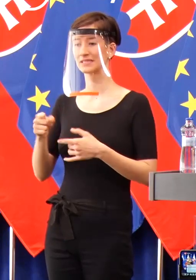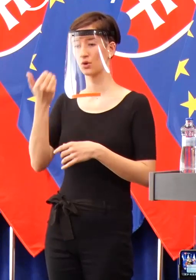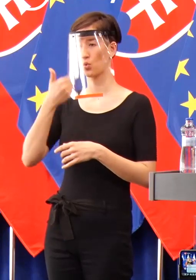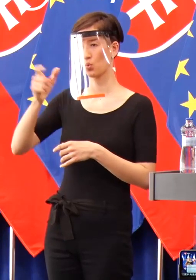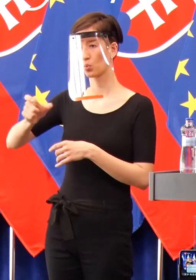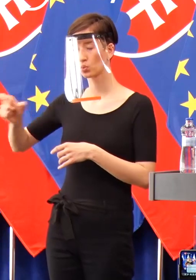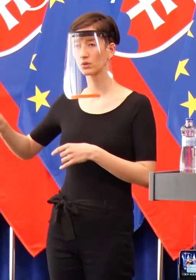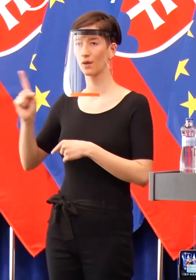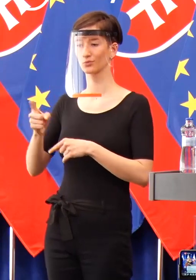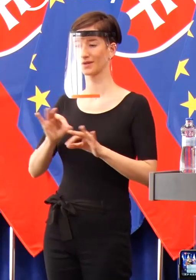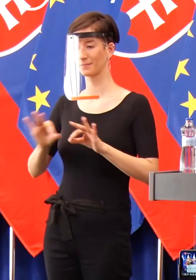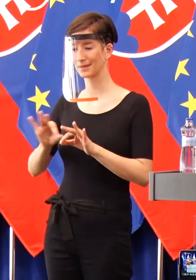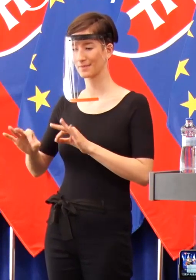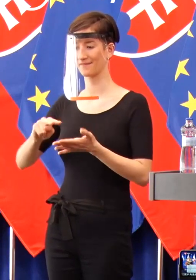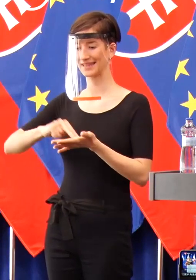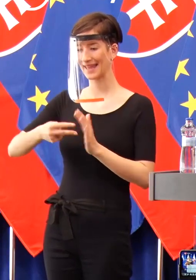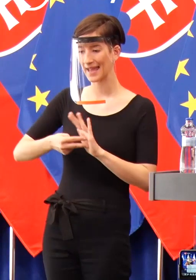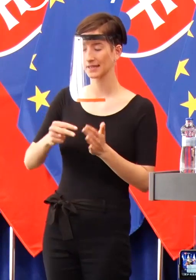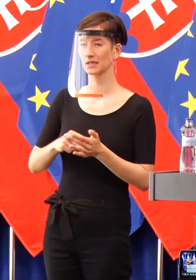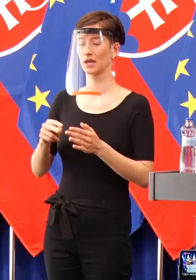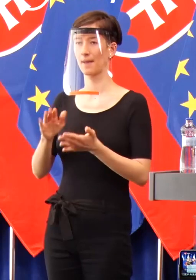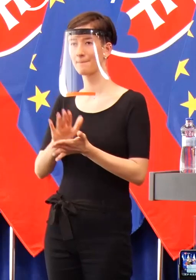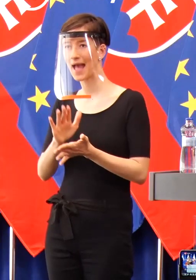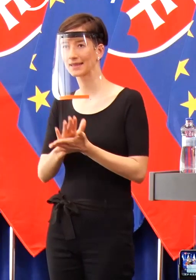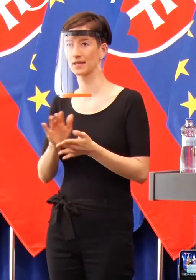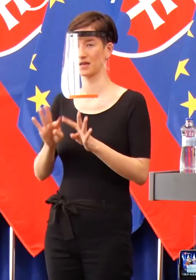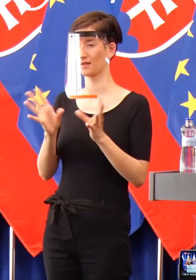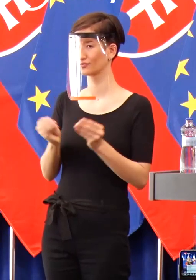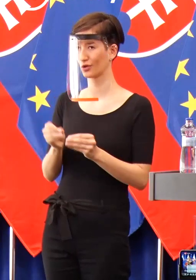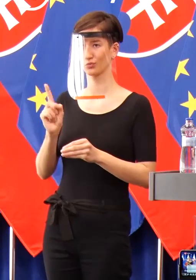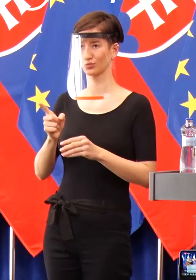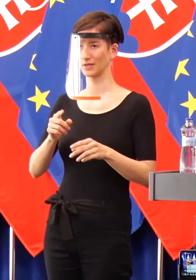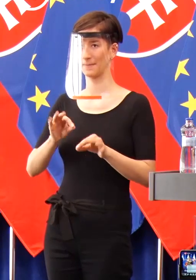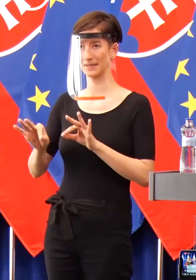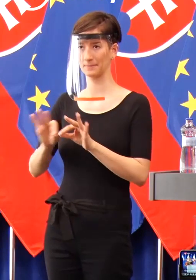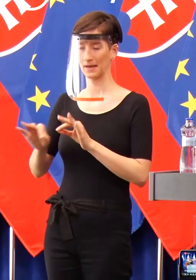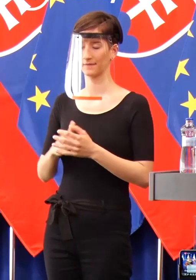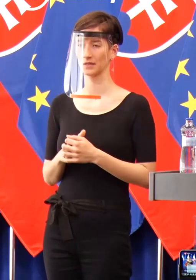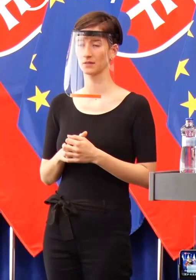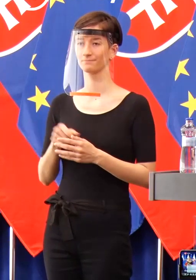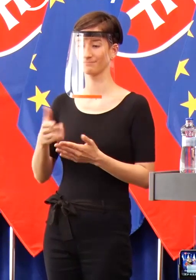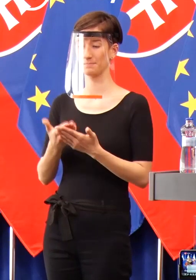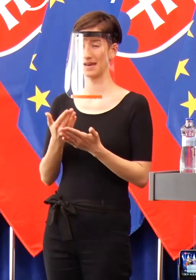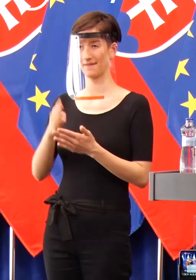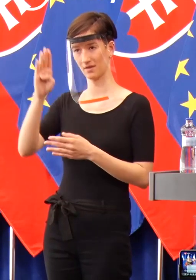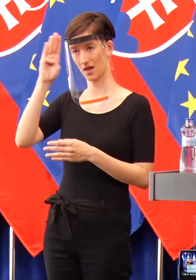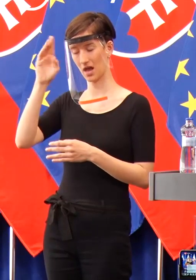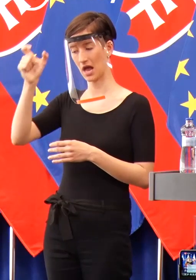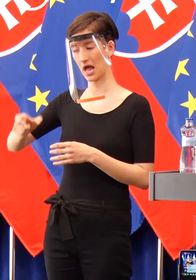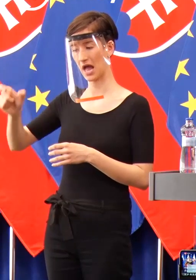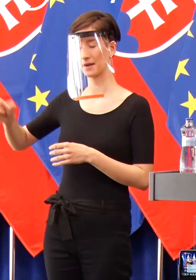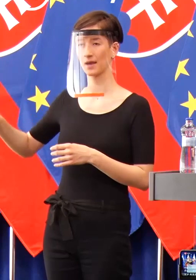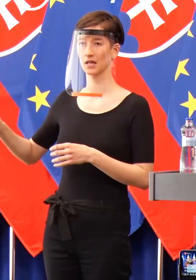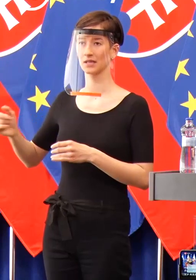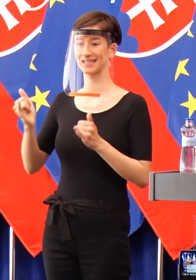technickú prípravu alebo skúsenosti, ktoré má. Majú teda práve príslušníci armády, ktorí, ešte raz